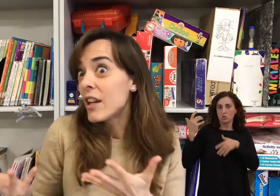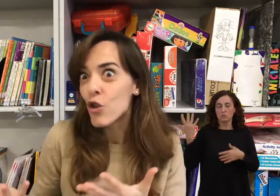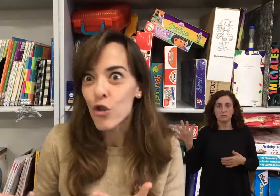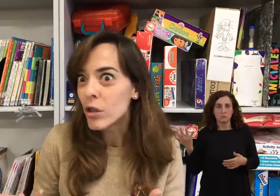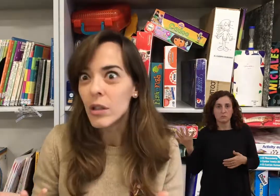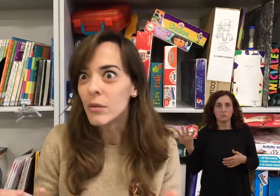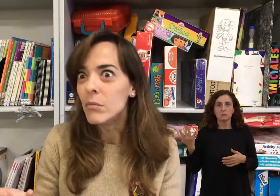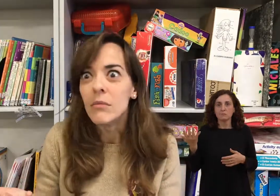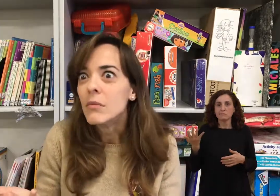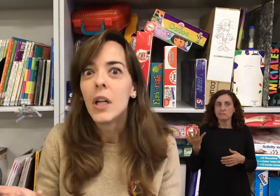años,